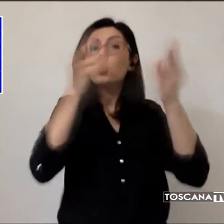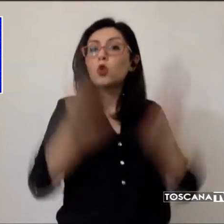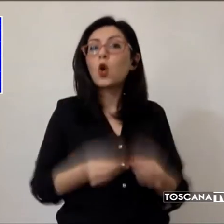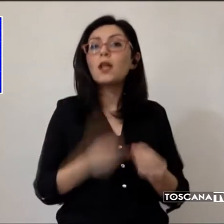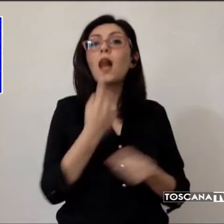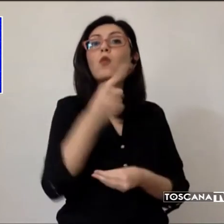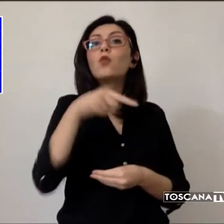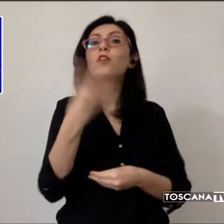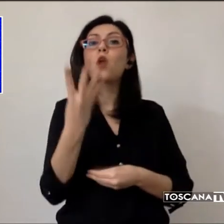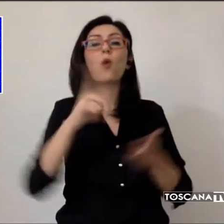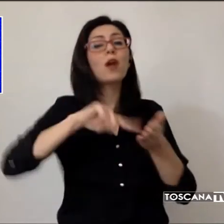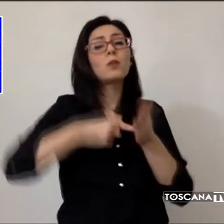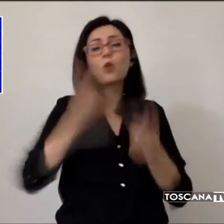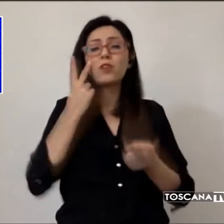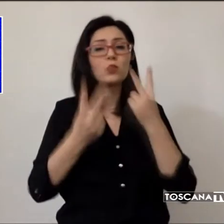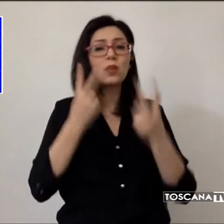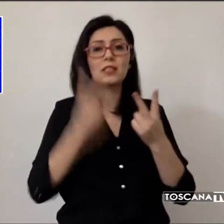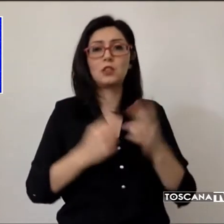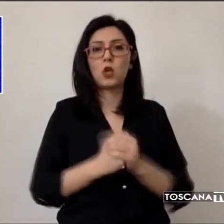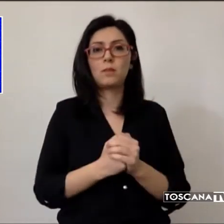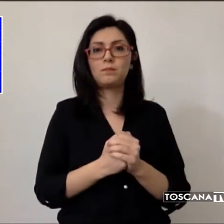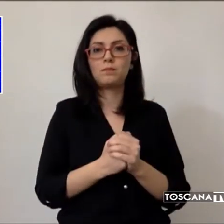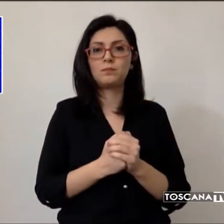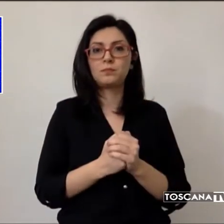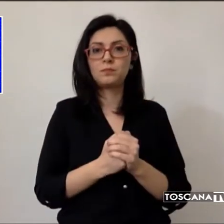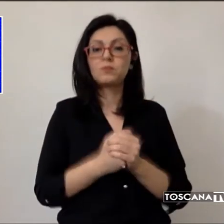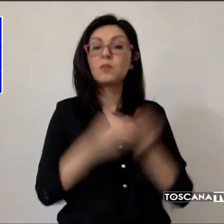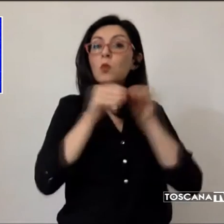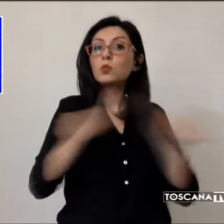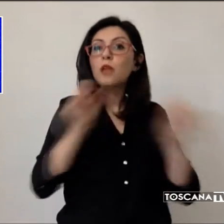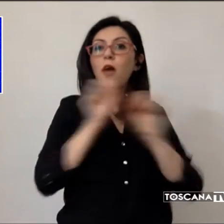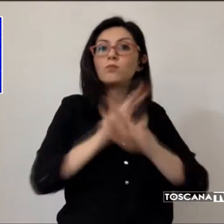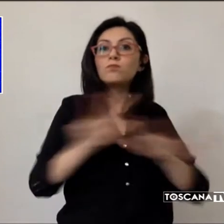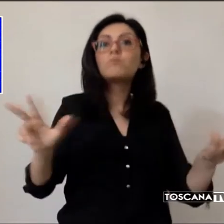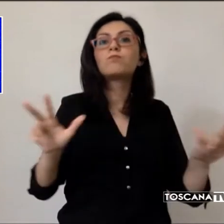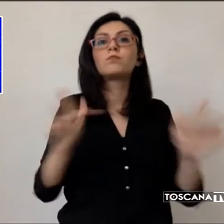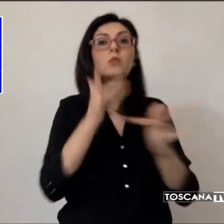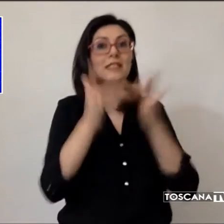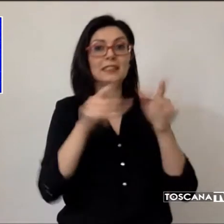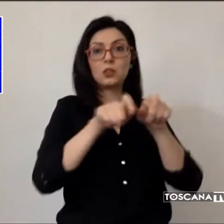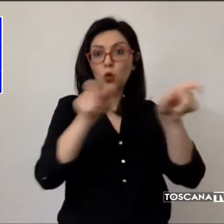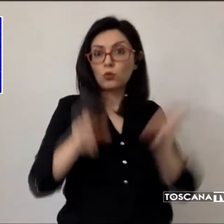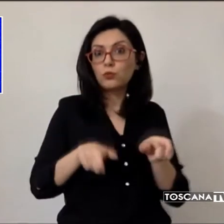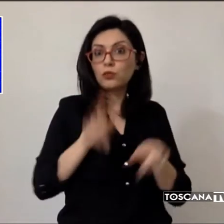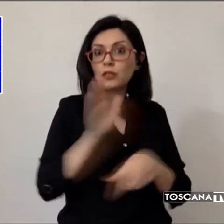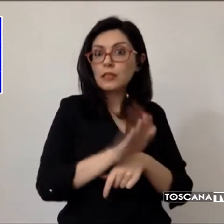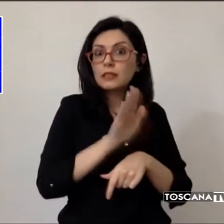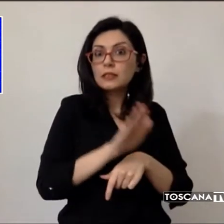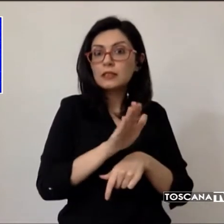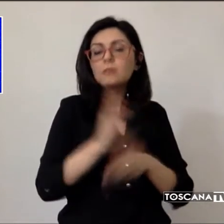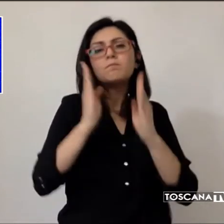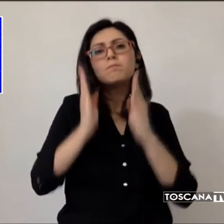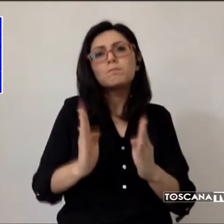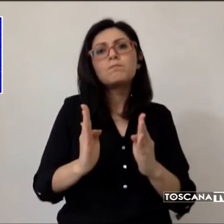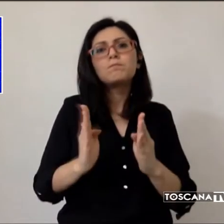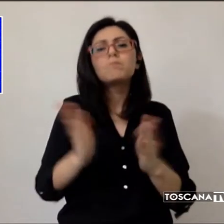milioni. Il museo annuncia poi il lancio sul sito degli Uffizi di una sezione che raccoglie tutti i